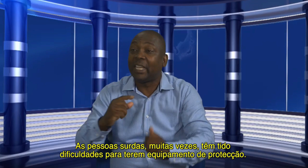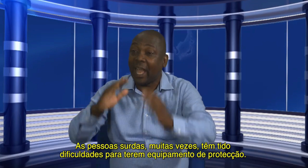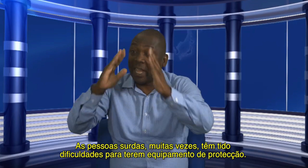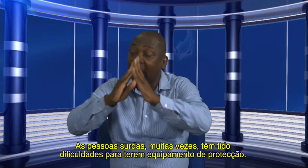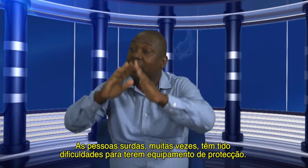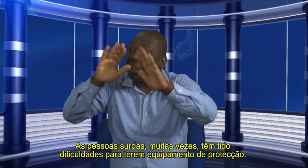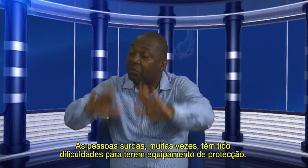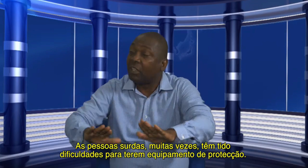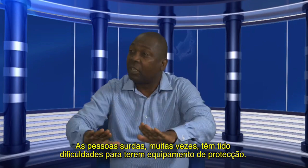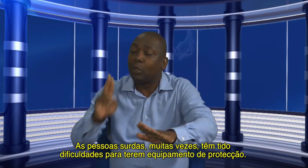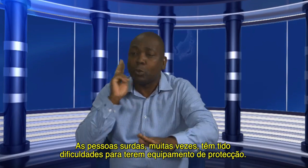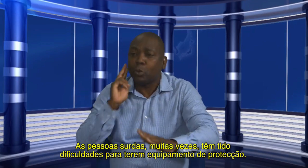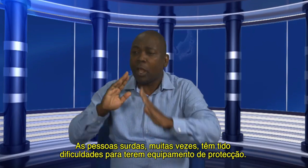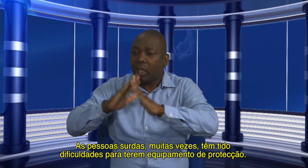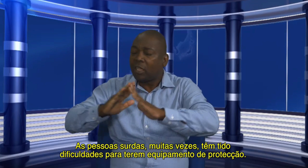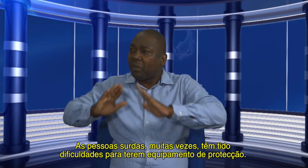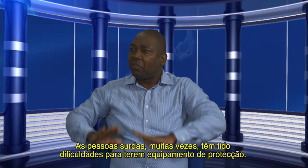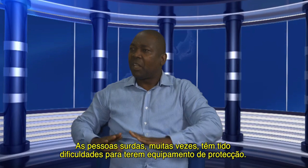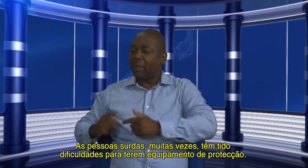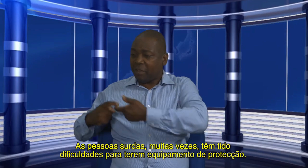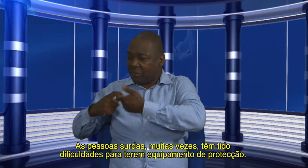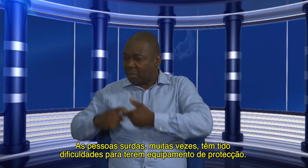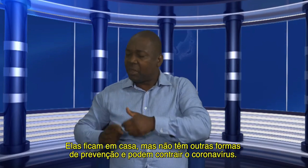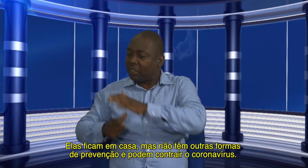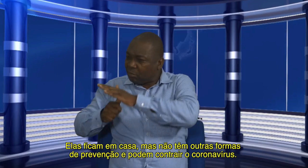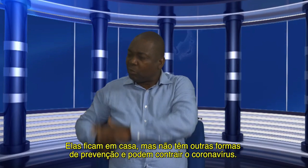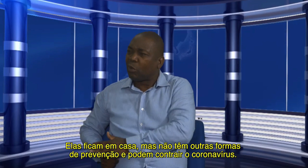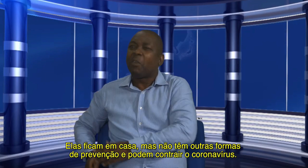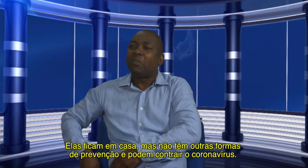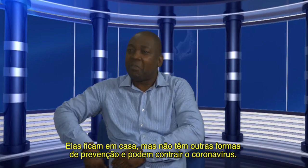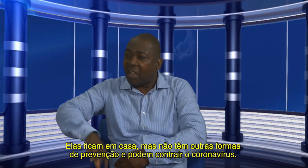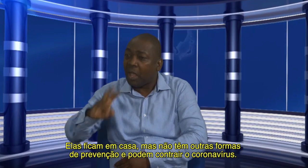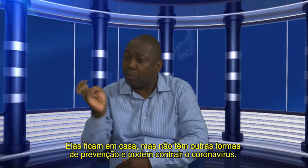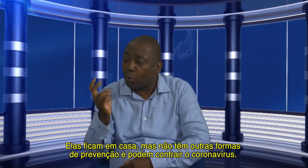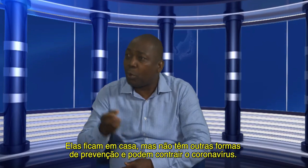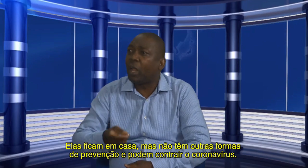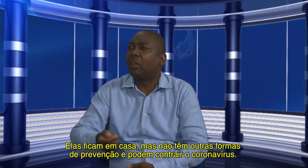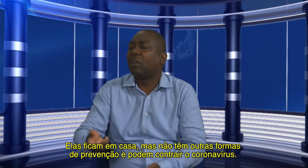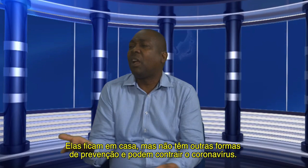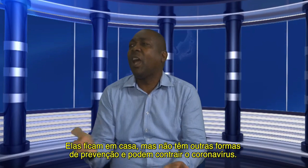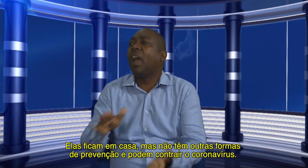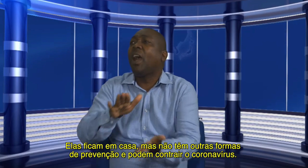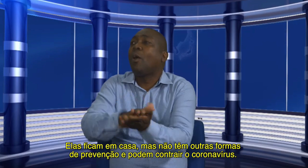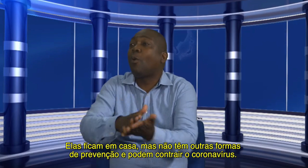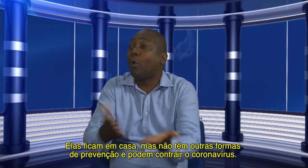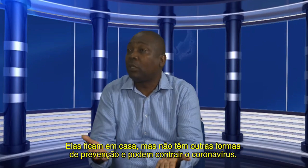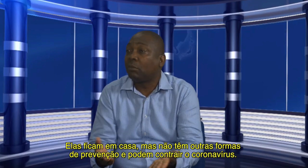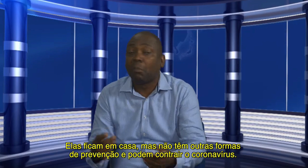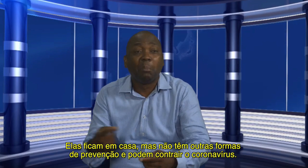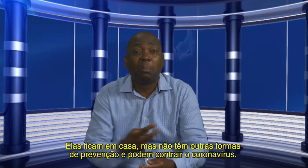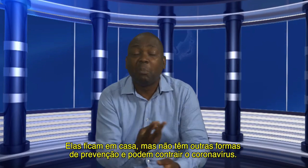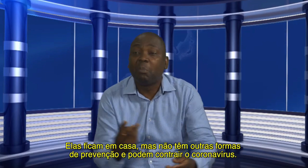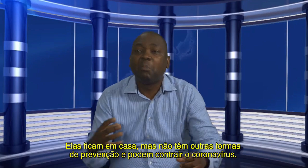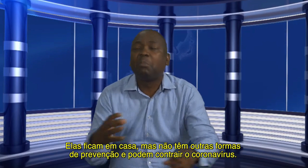Especialmente, se procurarem sozinho. E vivem para ficar em casa. Em casa, nós não conseguimos